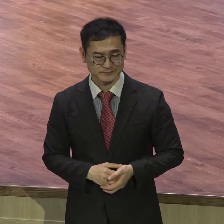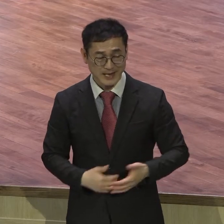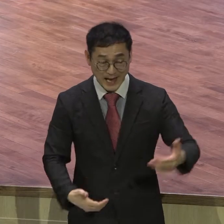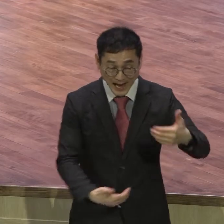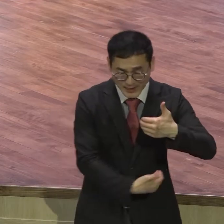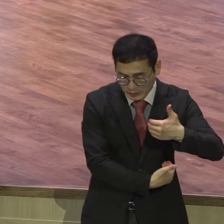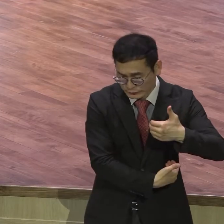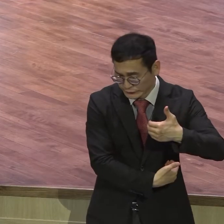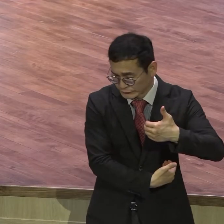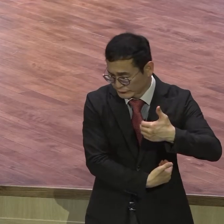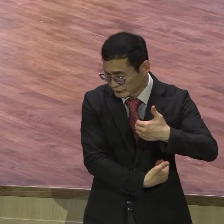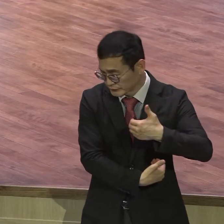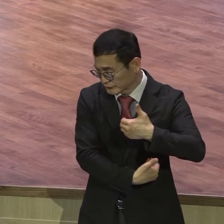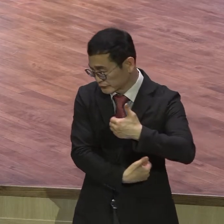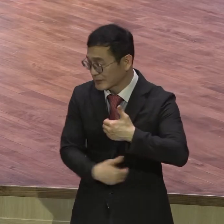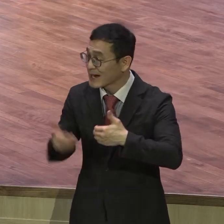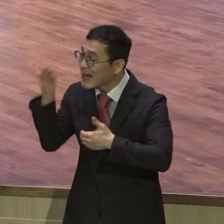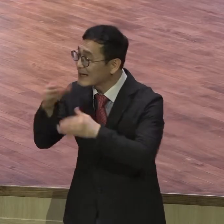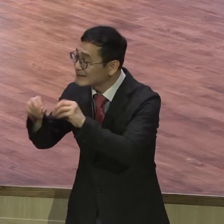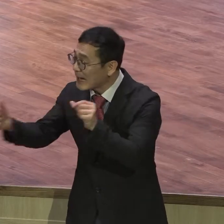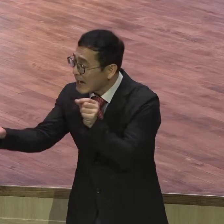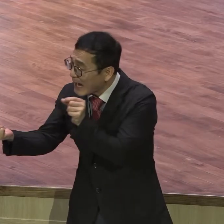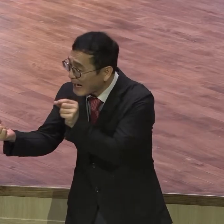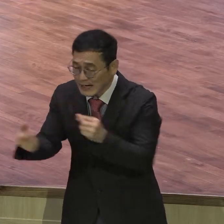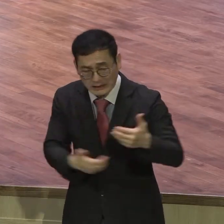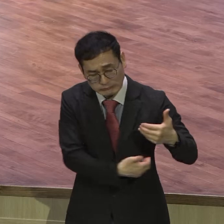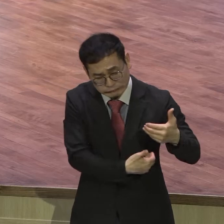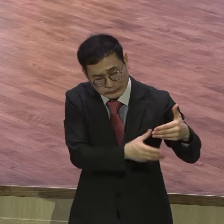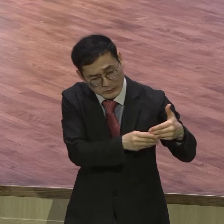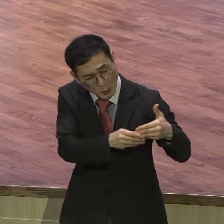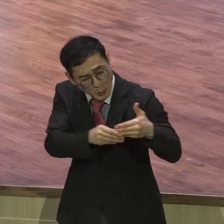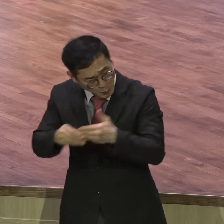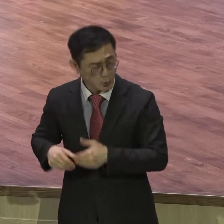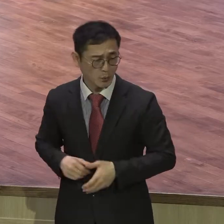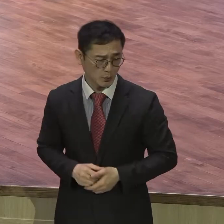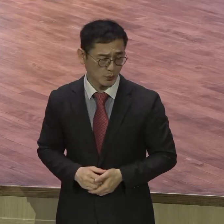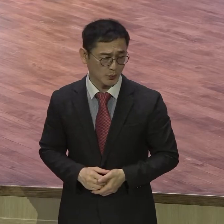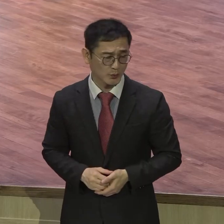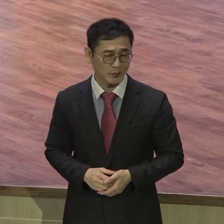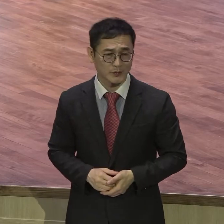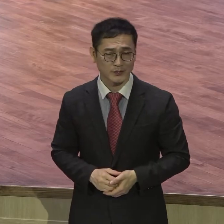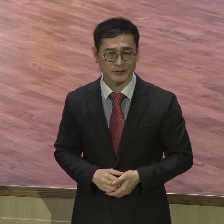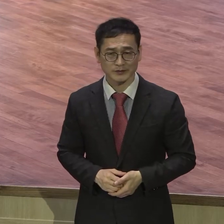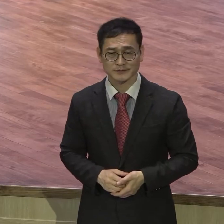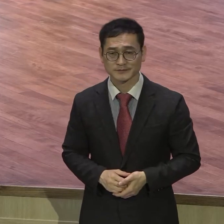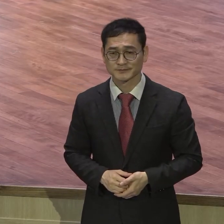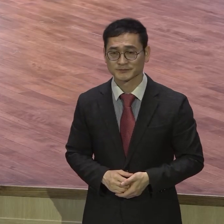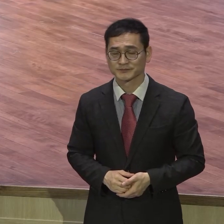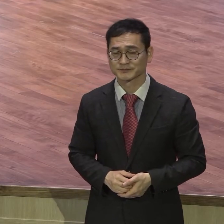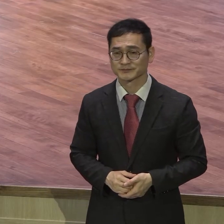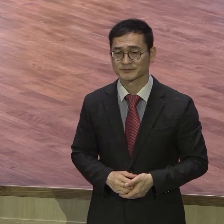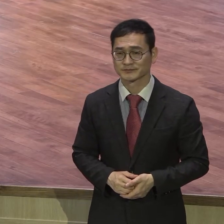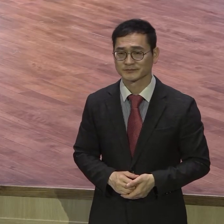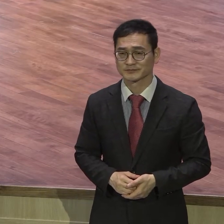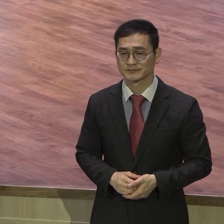하나님은 우리를 안으시는 하나님이시다 그래서 안으시는 하나님 특별히 여기 표현한 내용을 보면